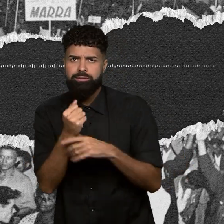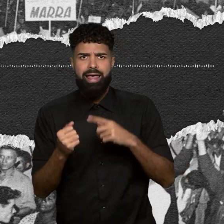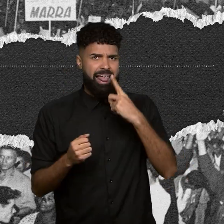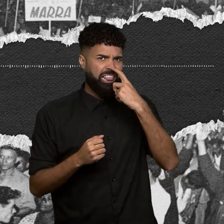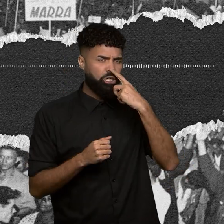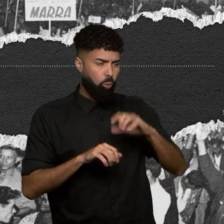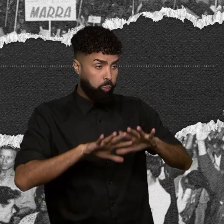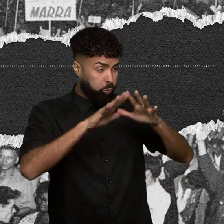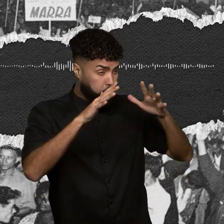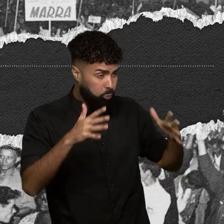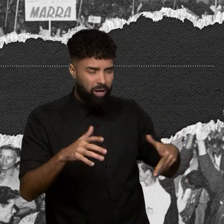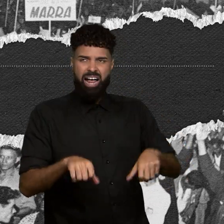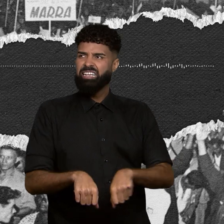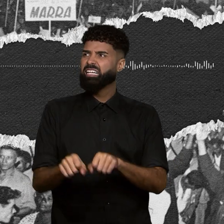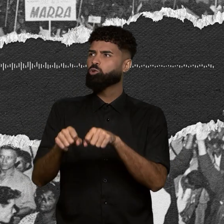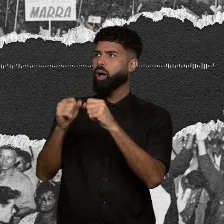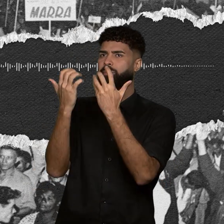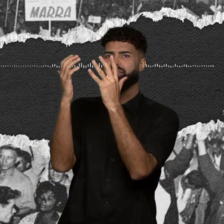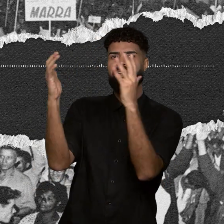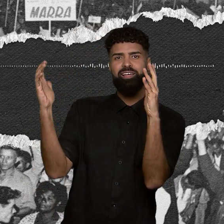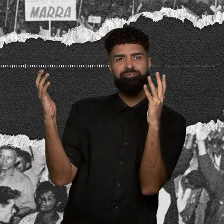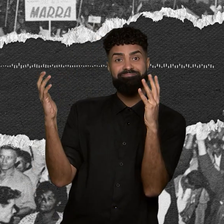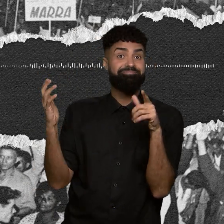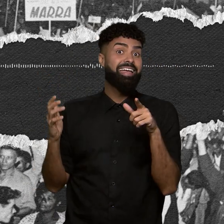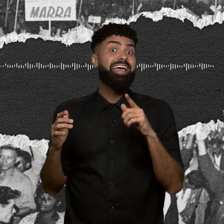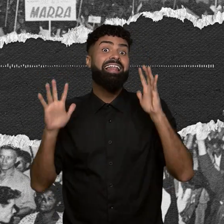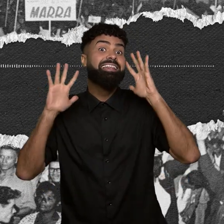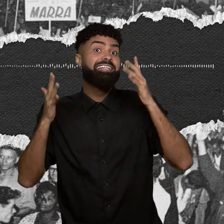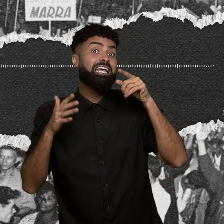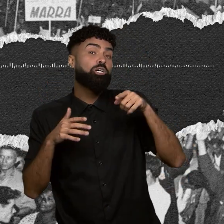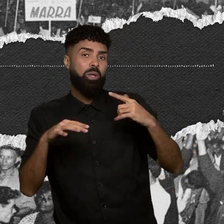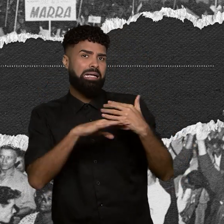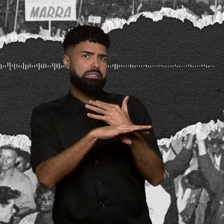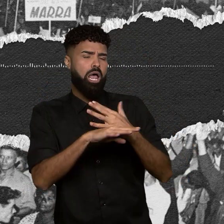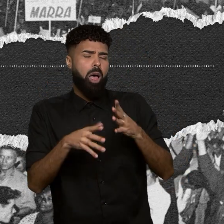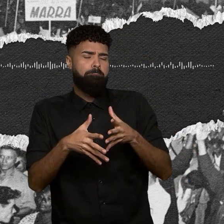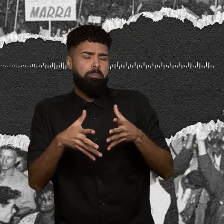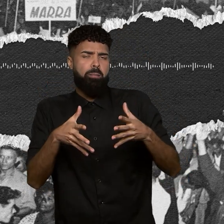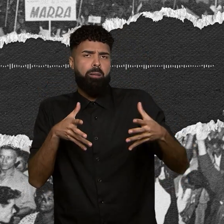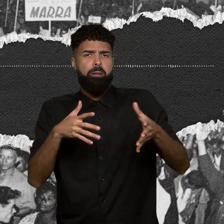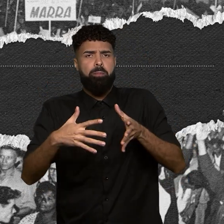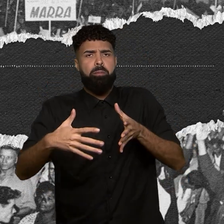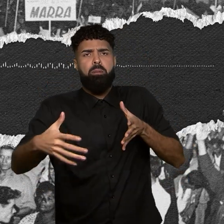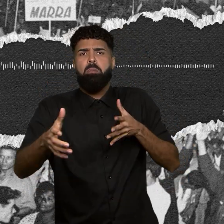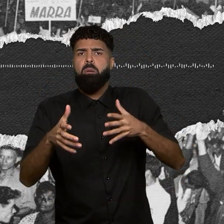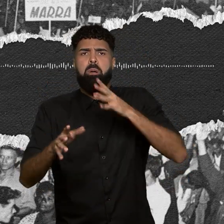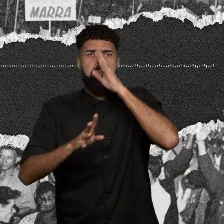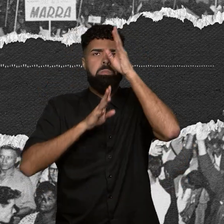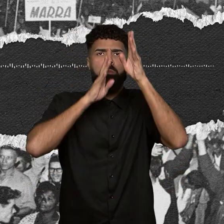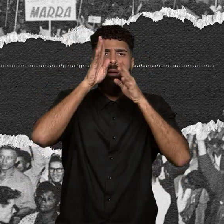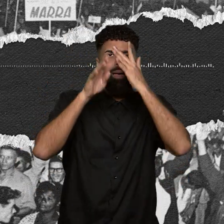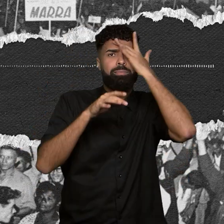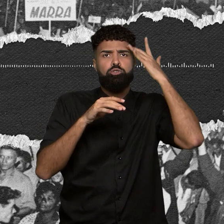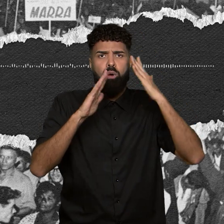ambientais. Bom, e para lidar com essa questão das cidades crescendo de forma desordenada e com pessoas vivendo em condições